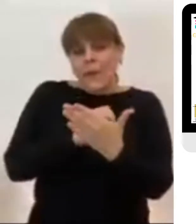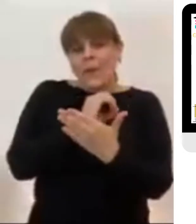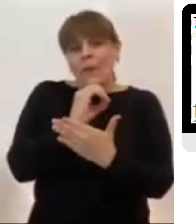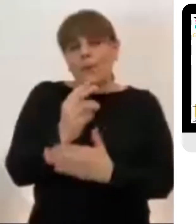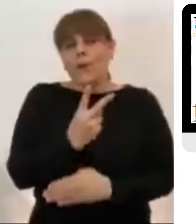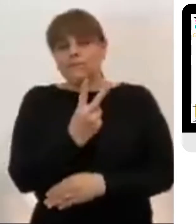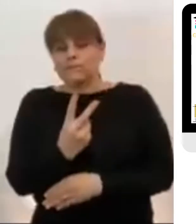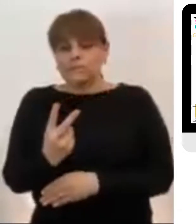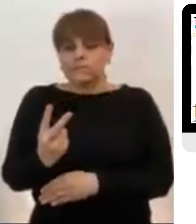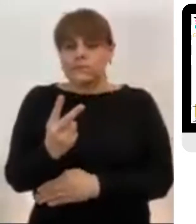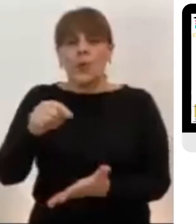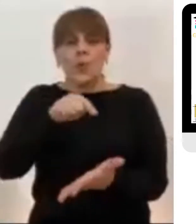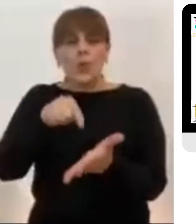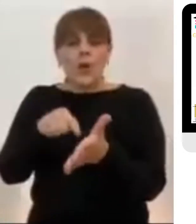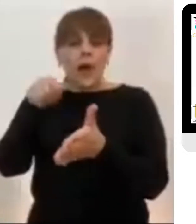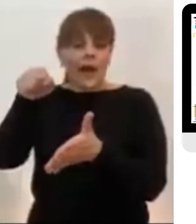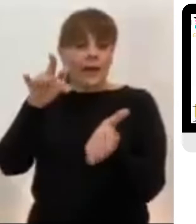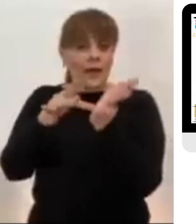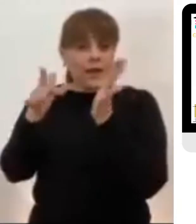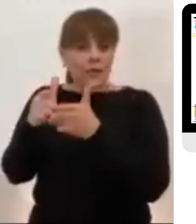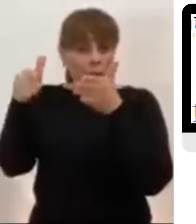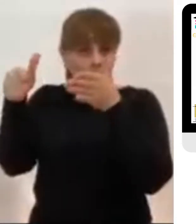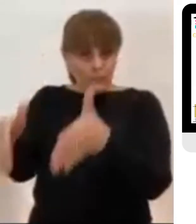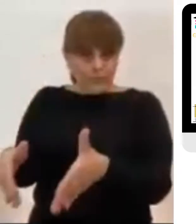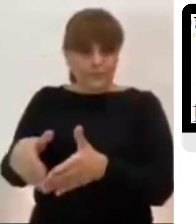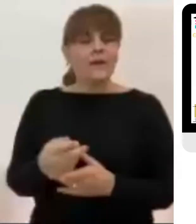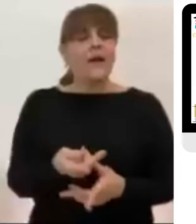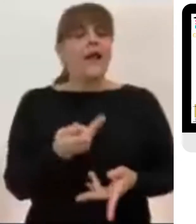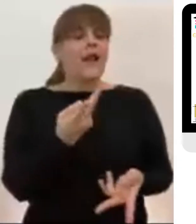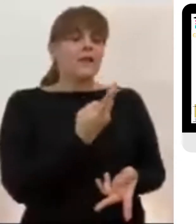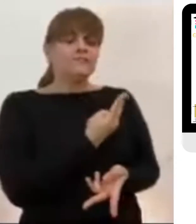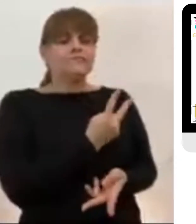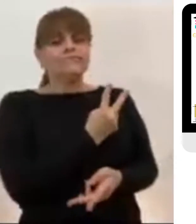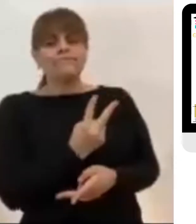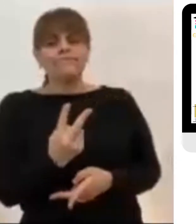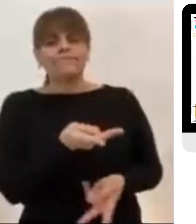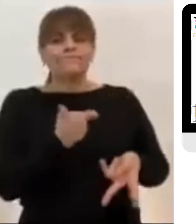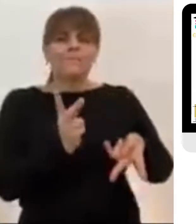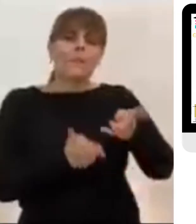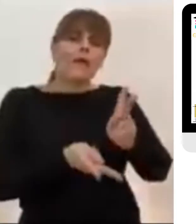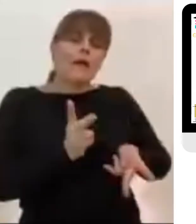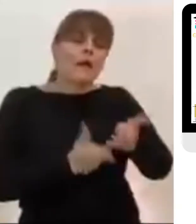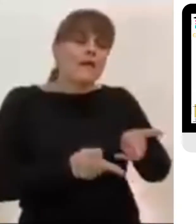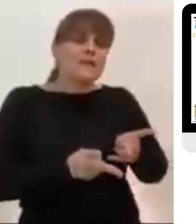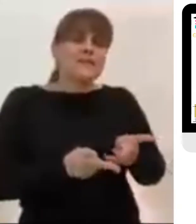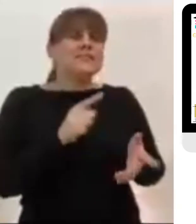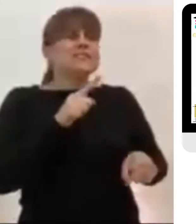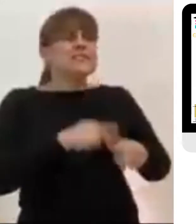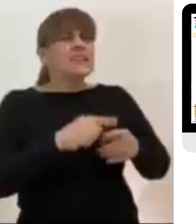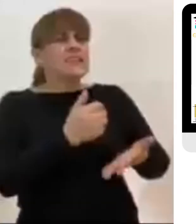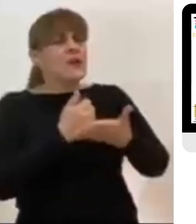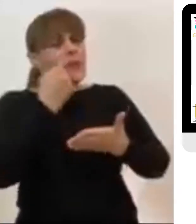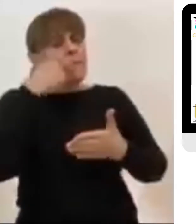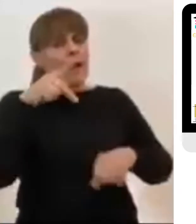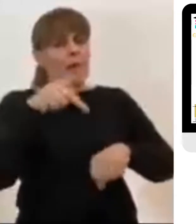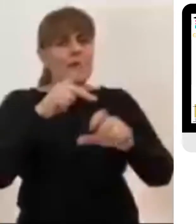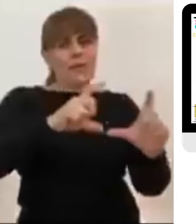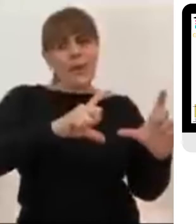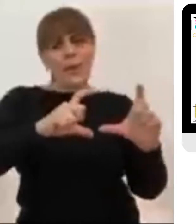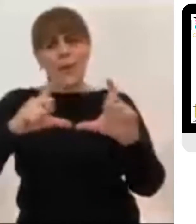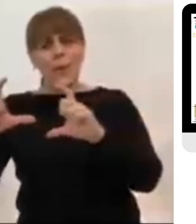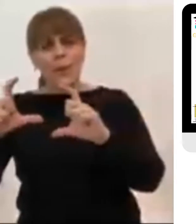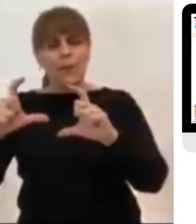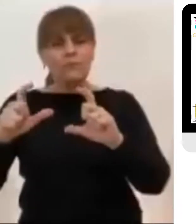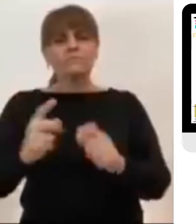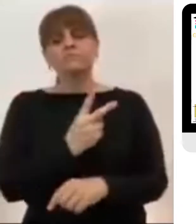a otras ¿Quién nos quitará la piedra de la entrada del sepulcro? Al llegar, vieron que la piedra ya estaba